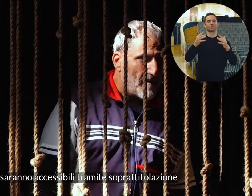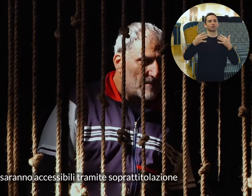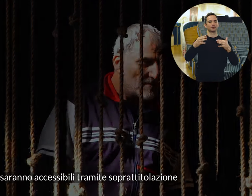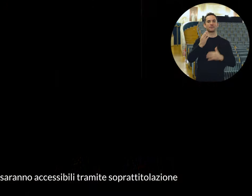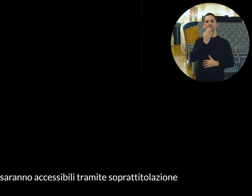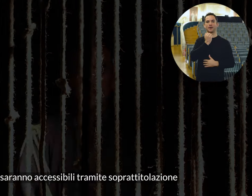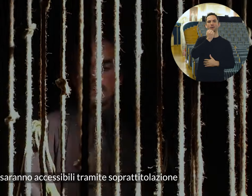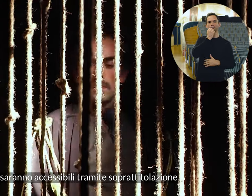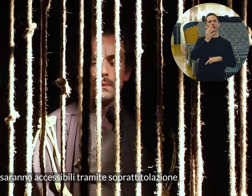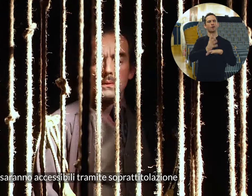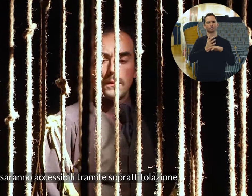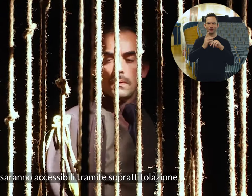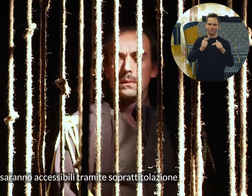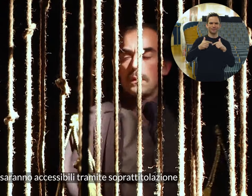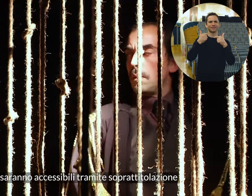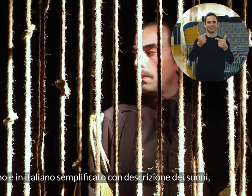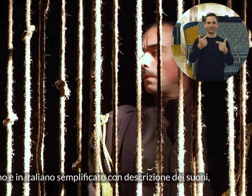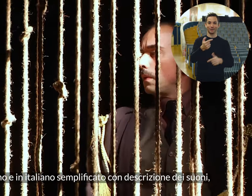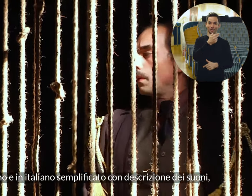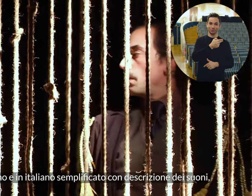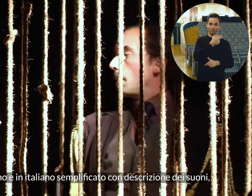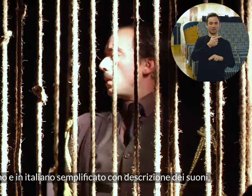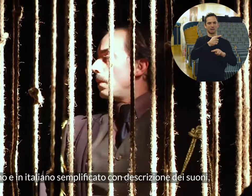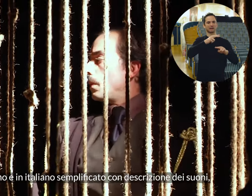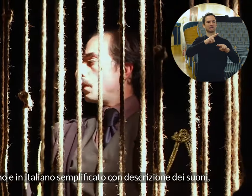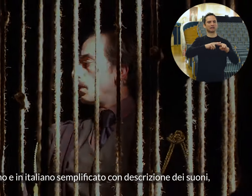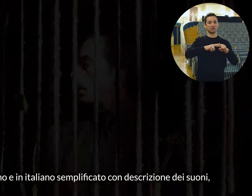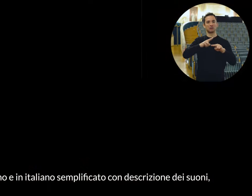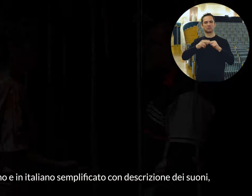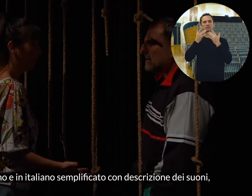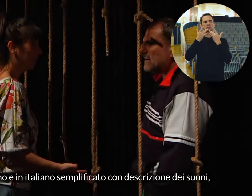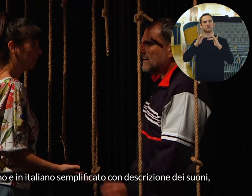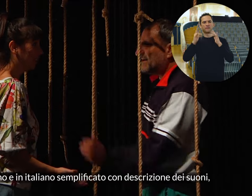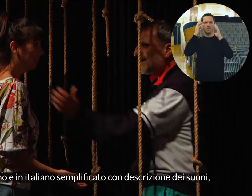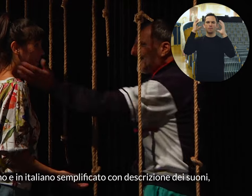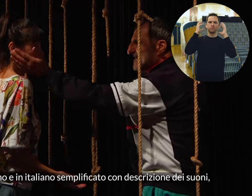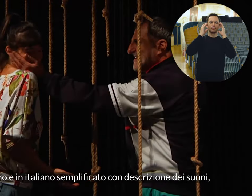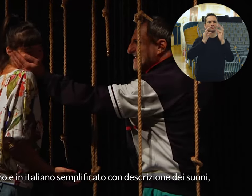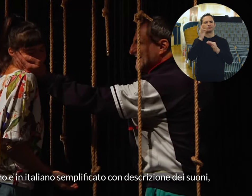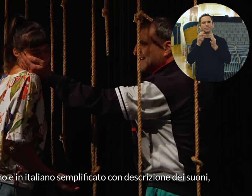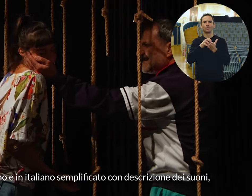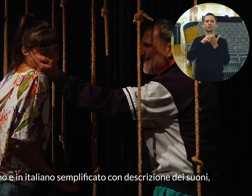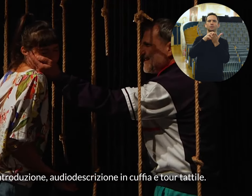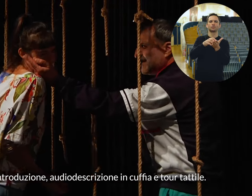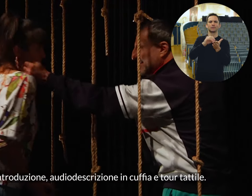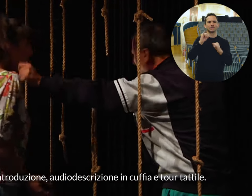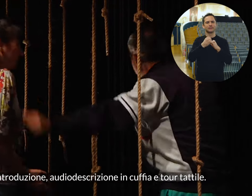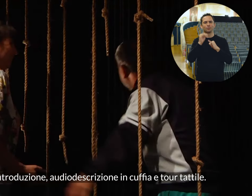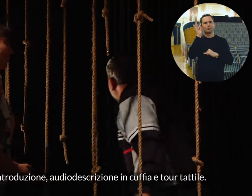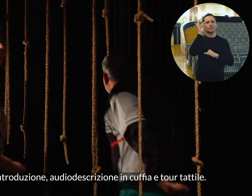accessibili tramite soprattitolazione in italiano e in italiano semplificato con descrizione dei suoni, audio introduzione,